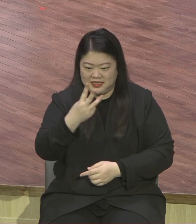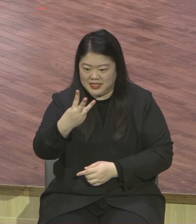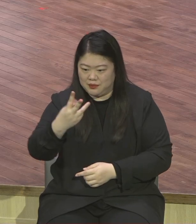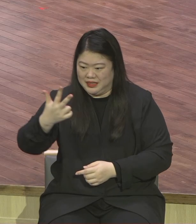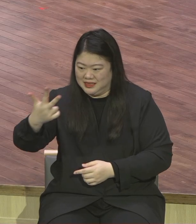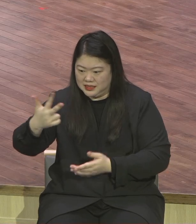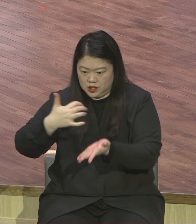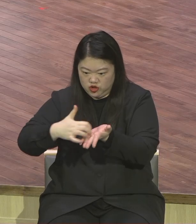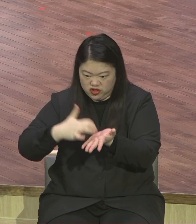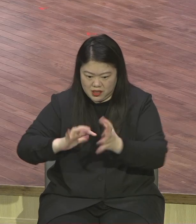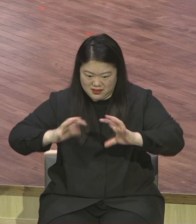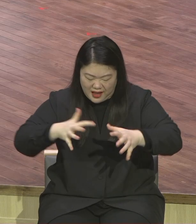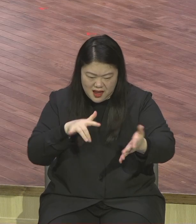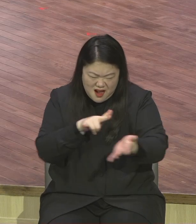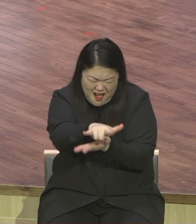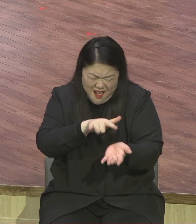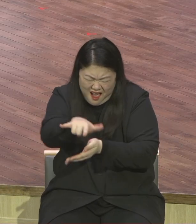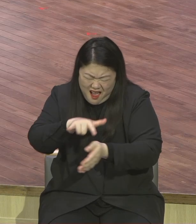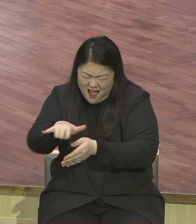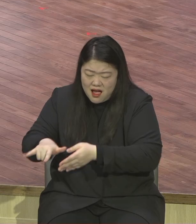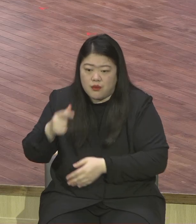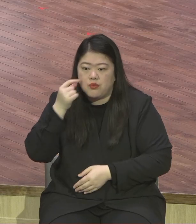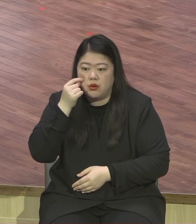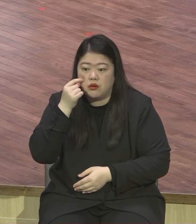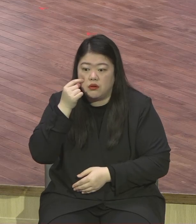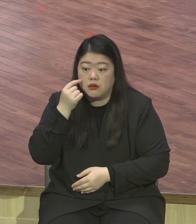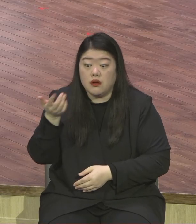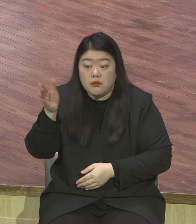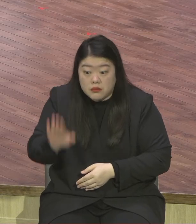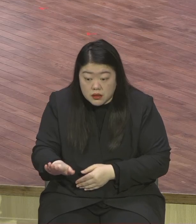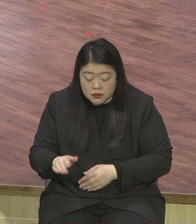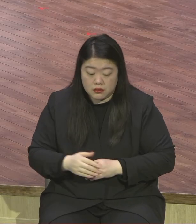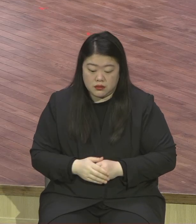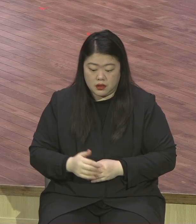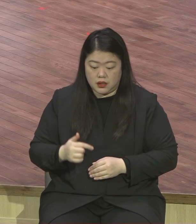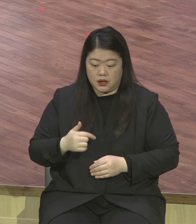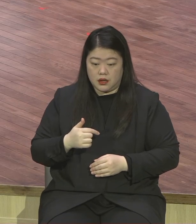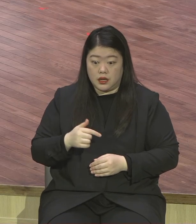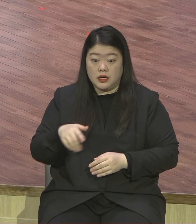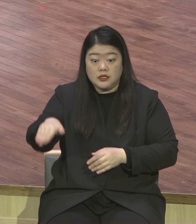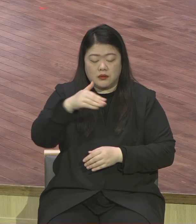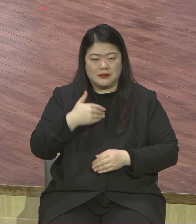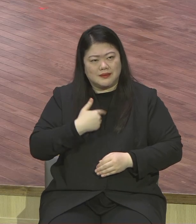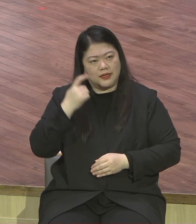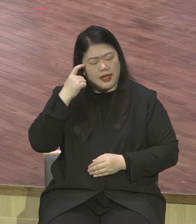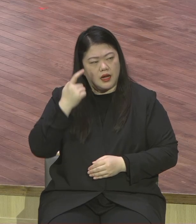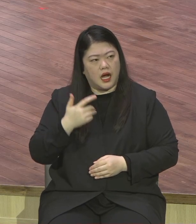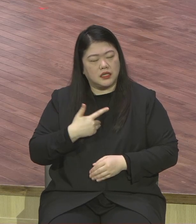우리의 수준을 넘어서 하나님의 스킬 속에서 하나님의 능력으로 하나님의 은혜로만 가능하다.